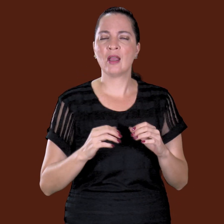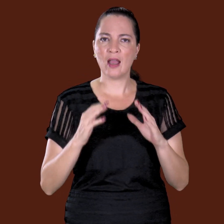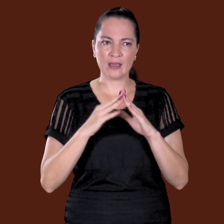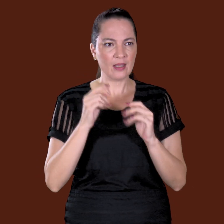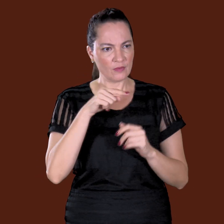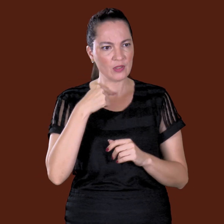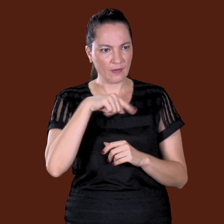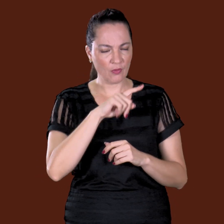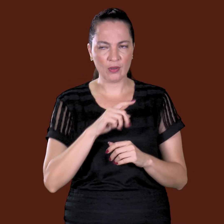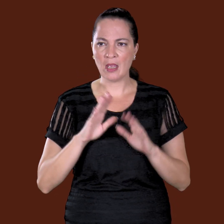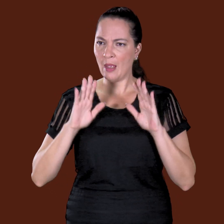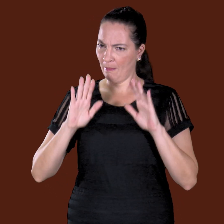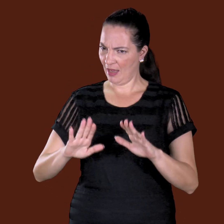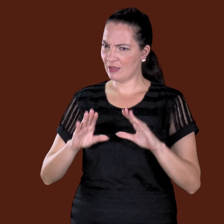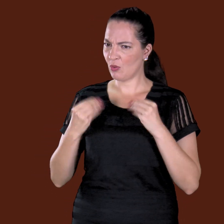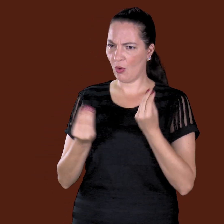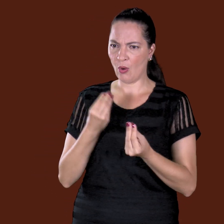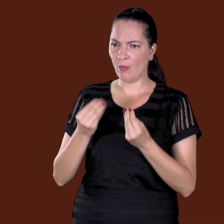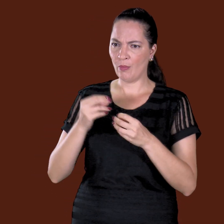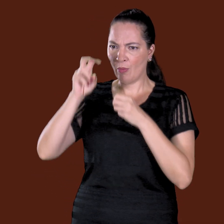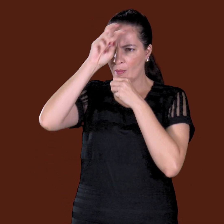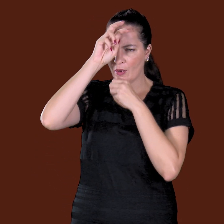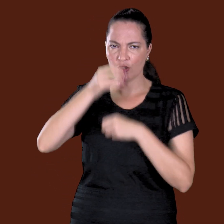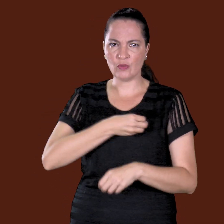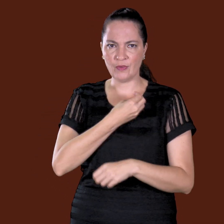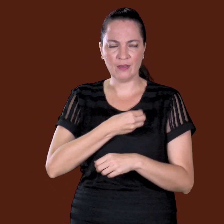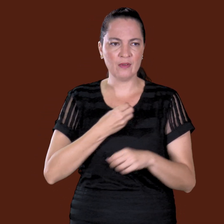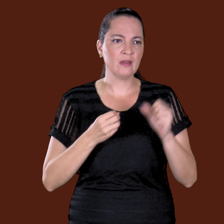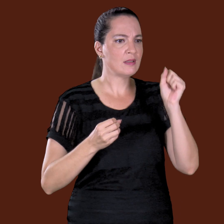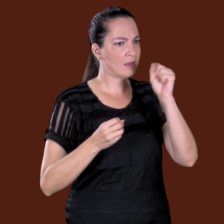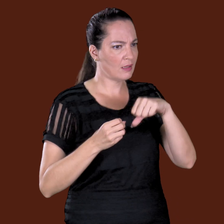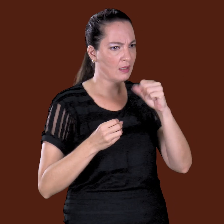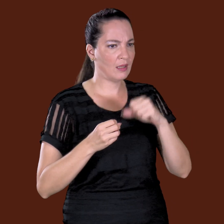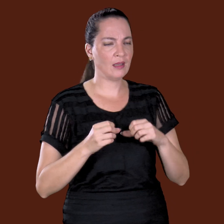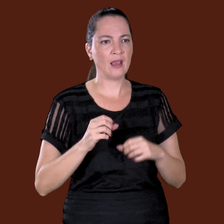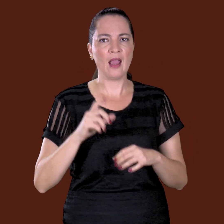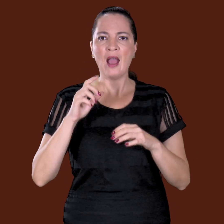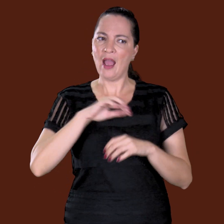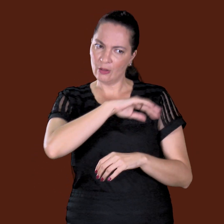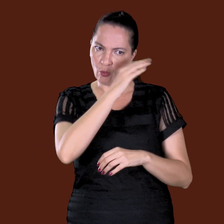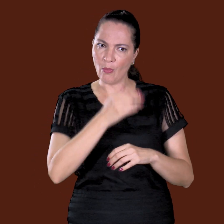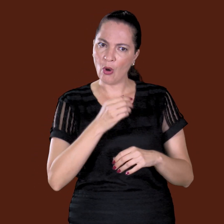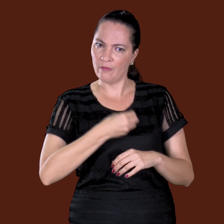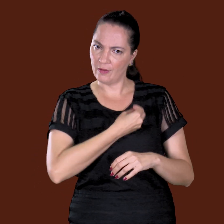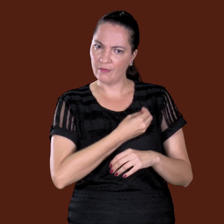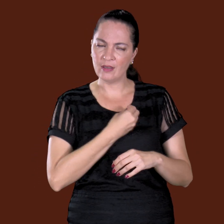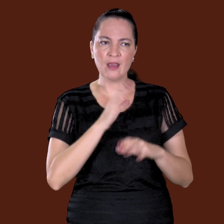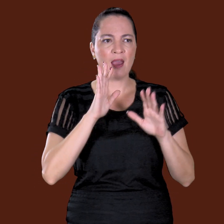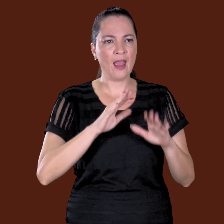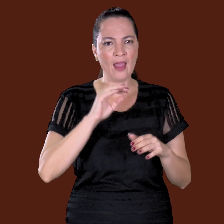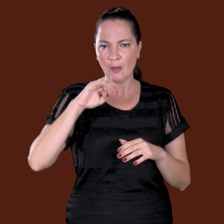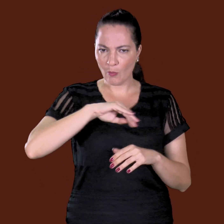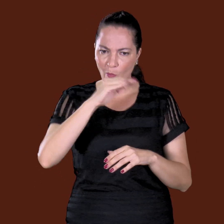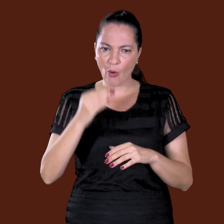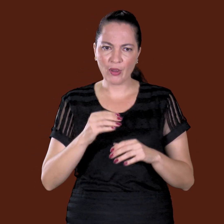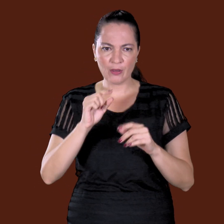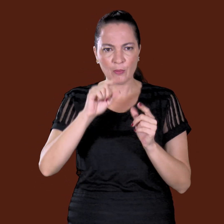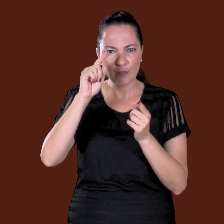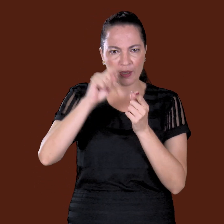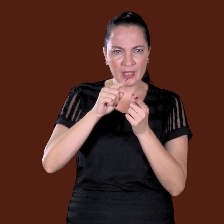A casa dele, você foi lá, né? Mas o bode era vivo? Era. E ficava em cima do morrinho. Morri pequenininho, mas bem altinho. Não